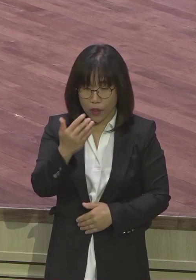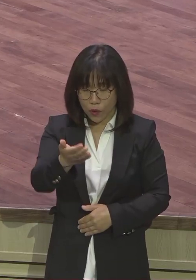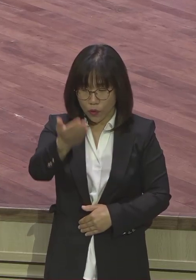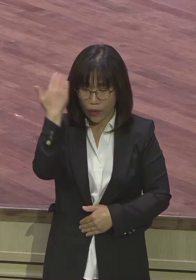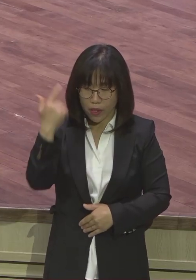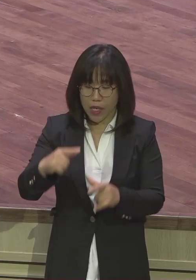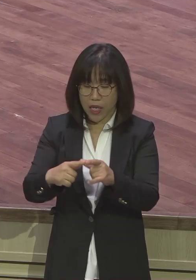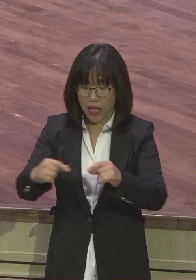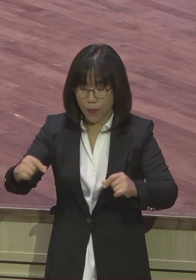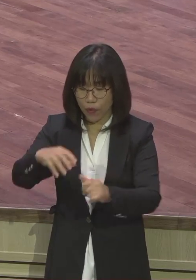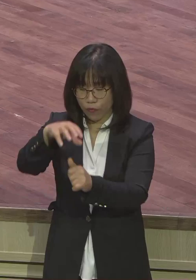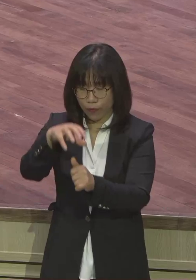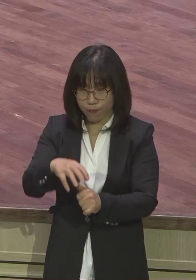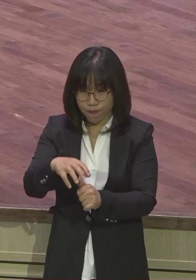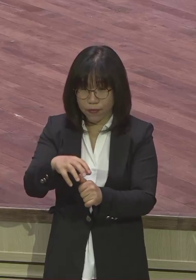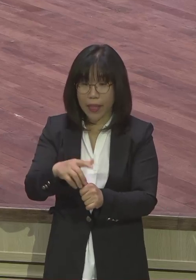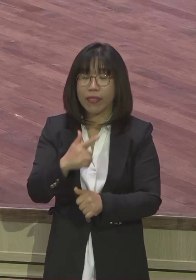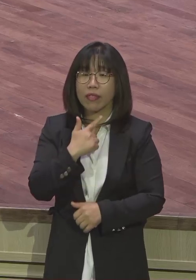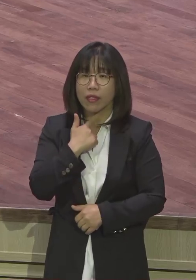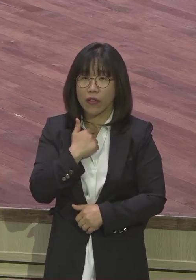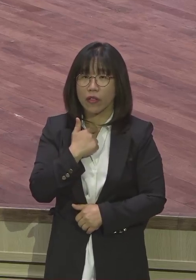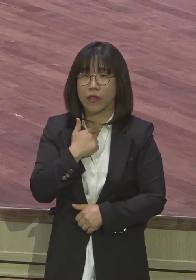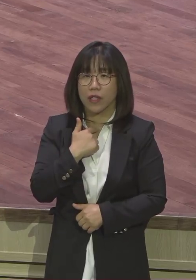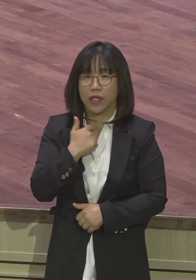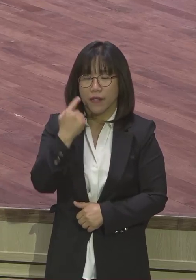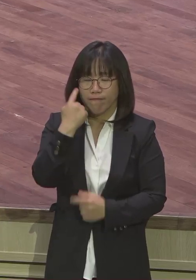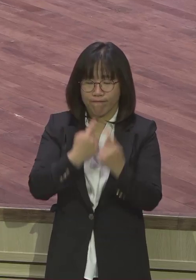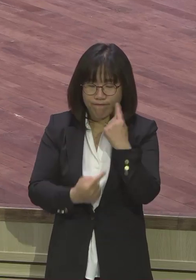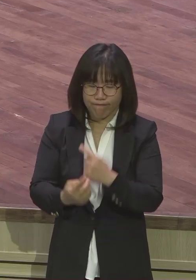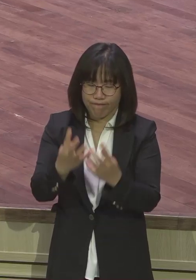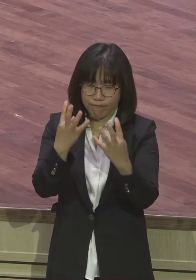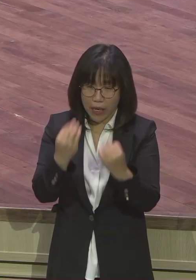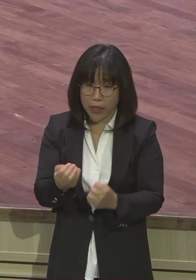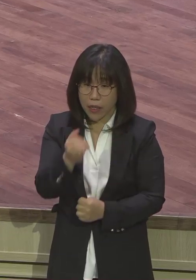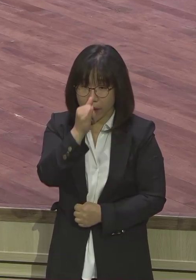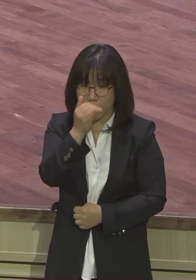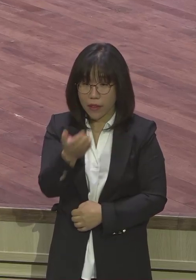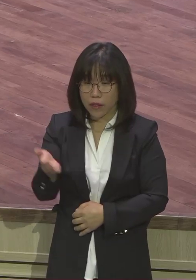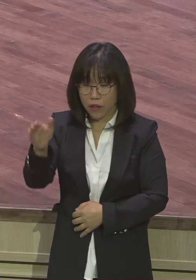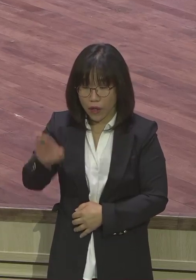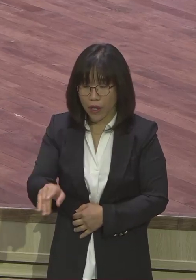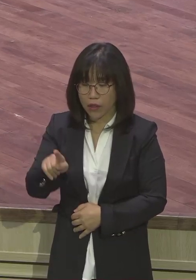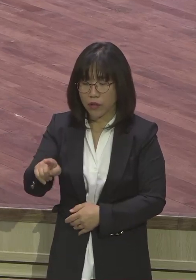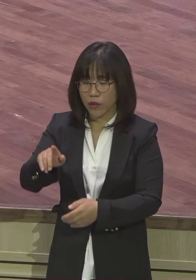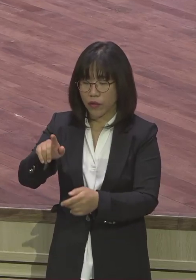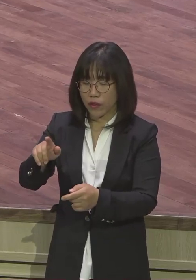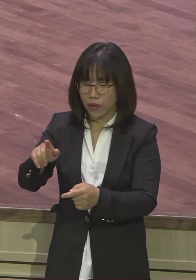당한 사람들은 다 아는데 엄청난 엄청난 희생이 생겼는데